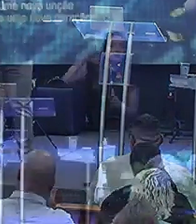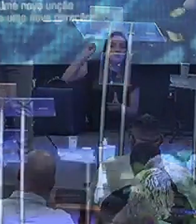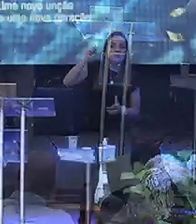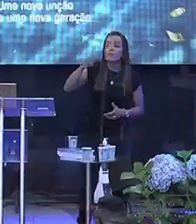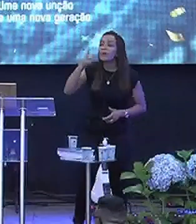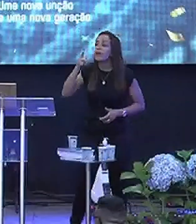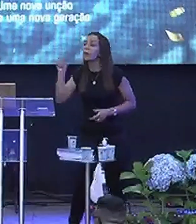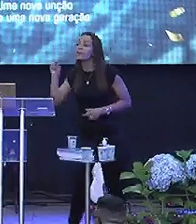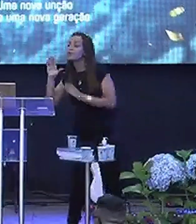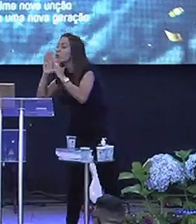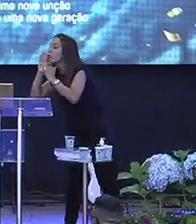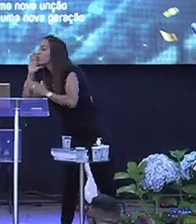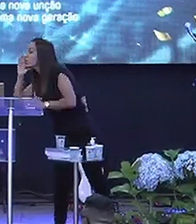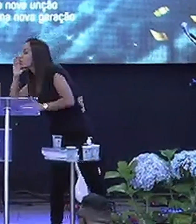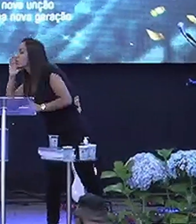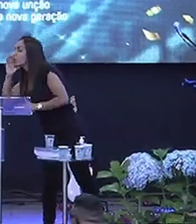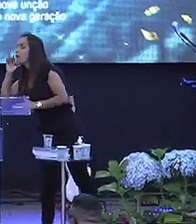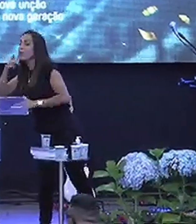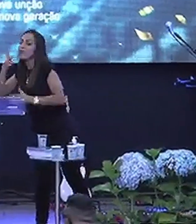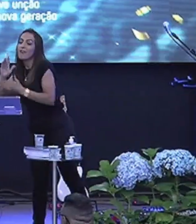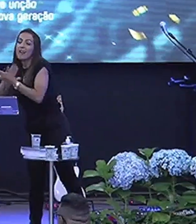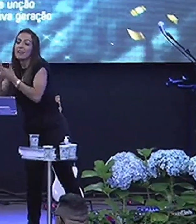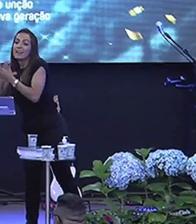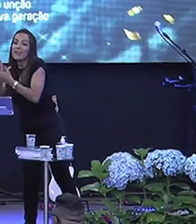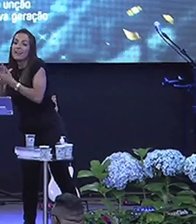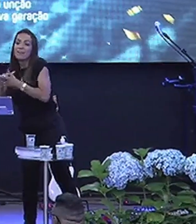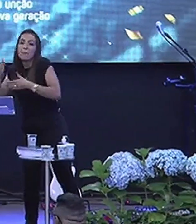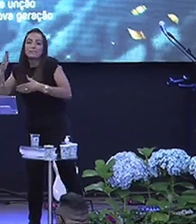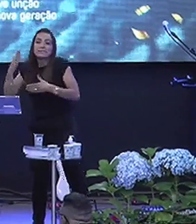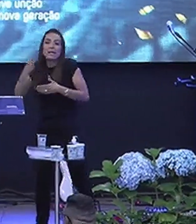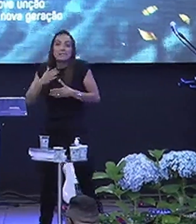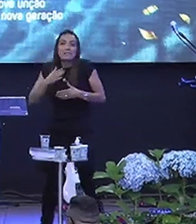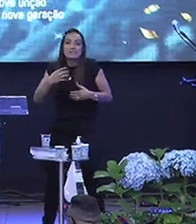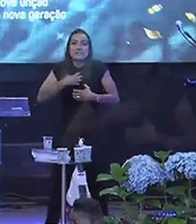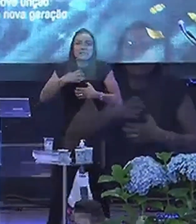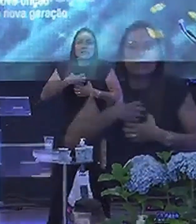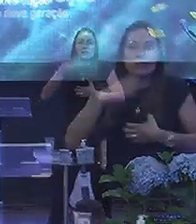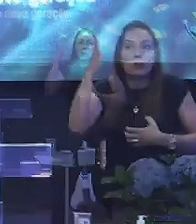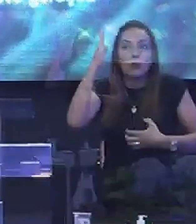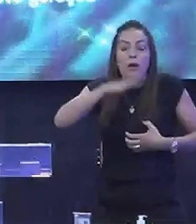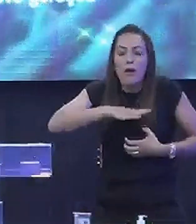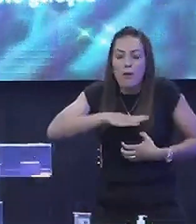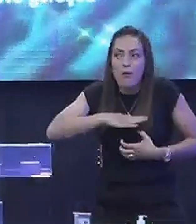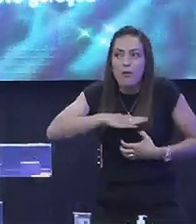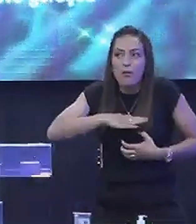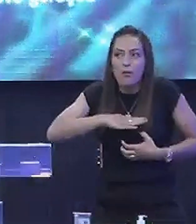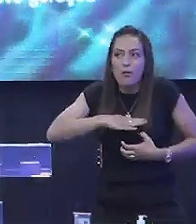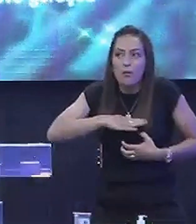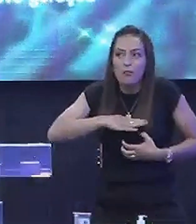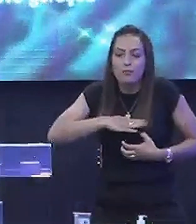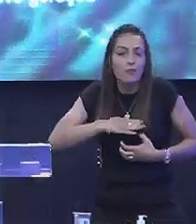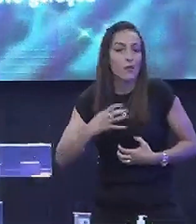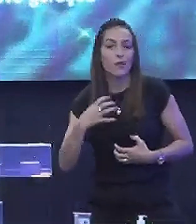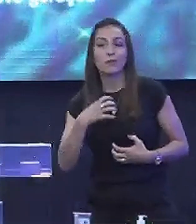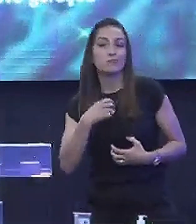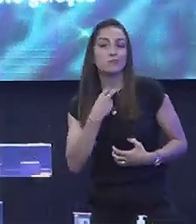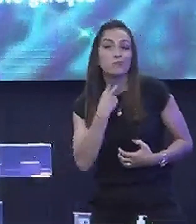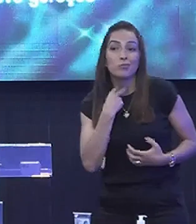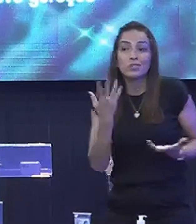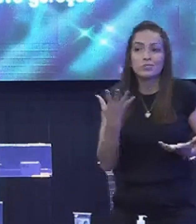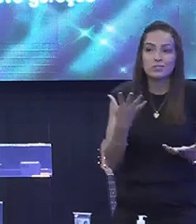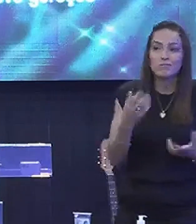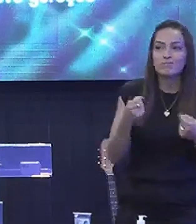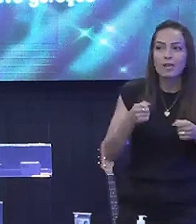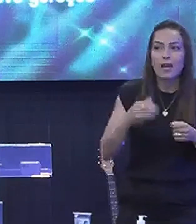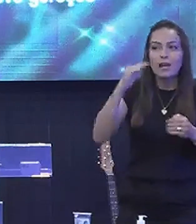coisa Não fala pra ninguém Nada não Mas o fulano Acabou de passar mal Ele acabou de passar mal E ele não pode E as